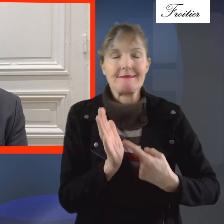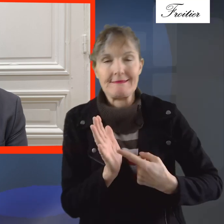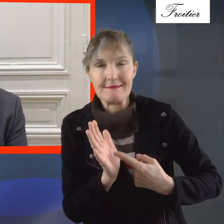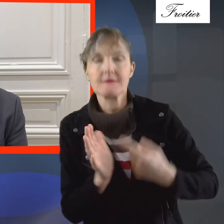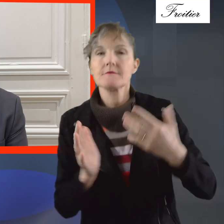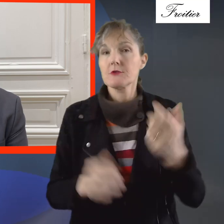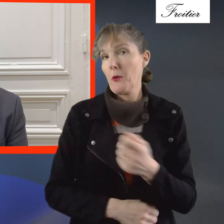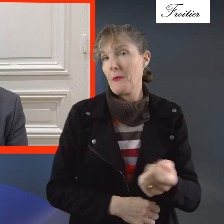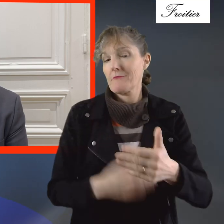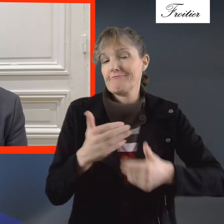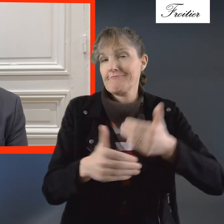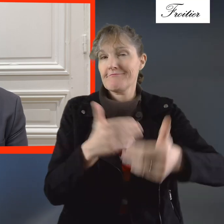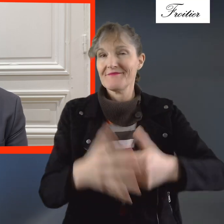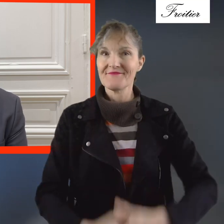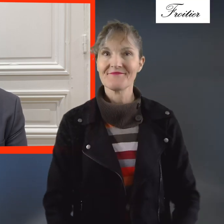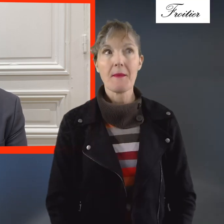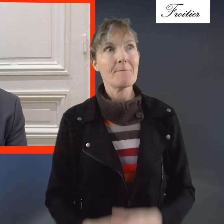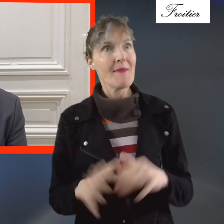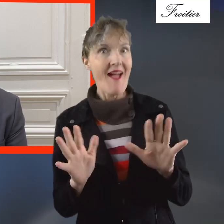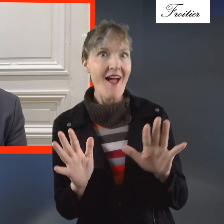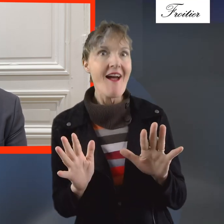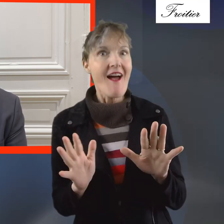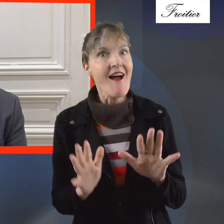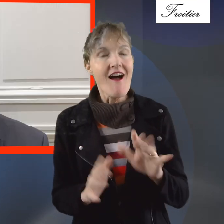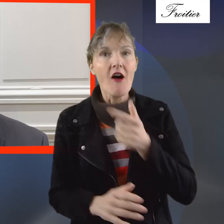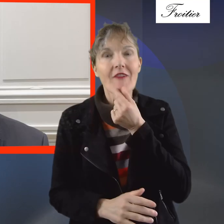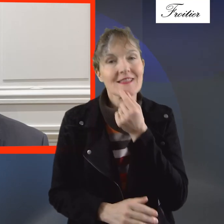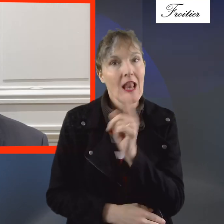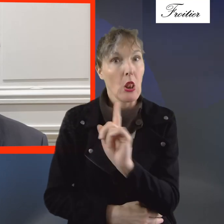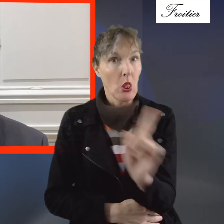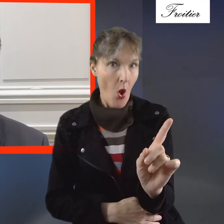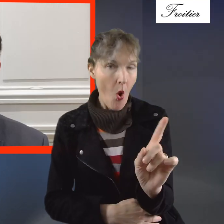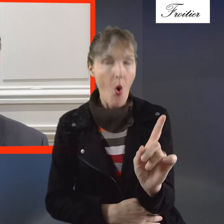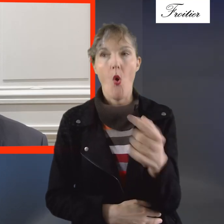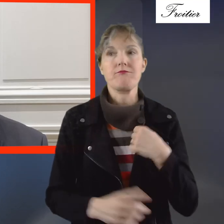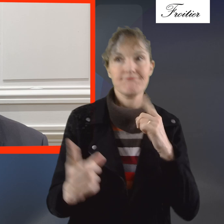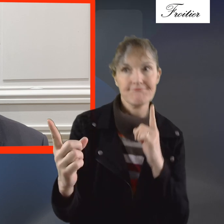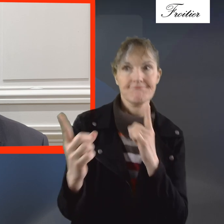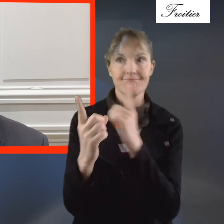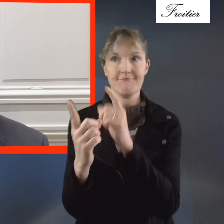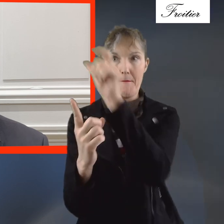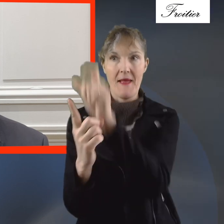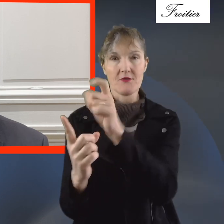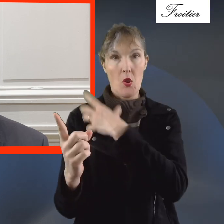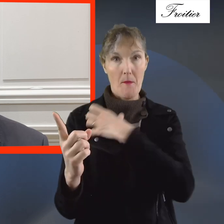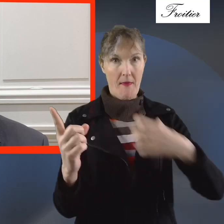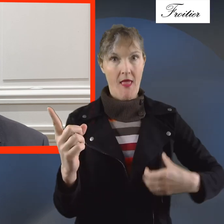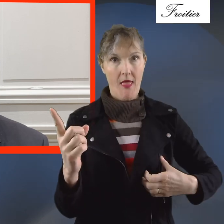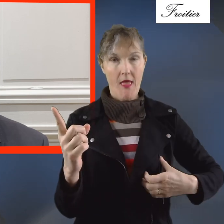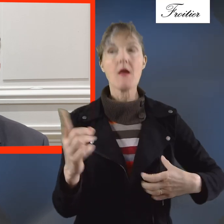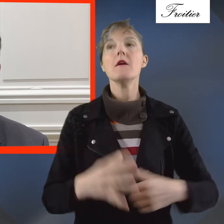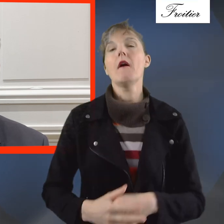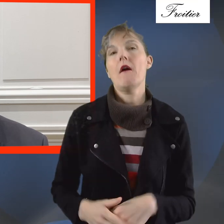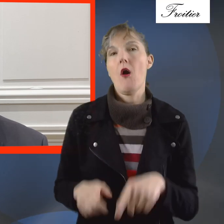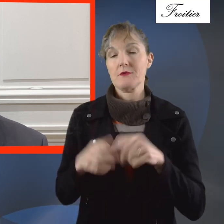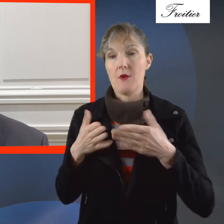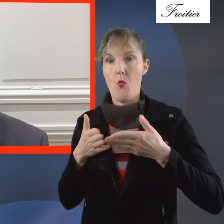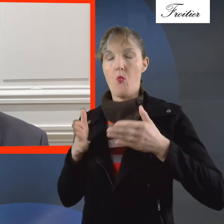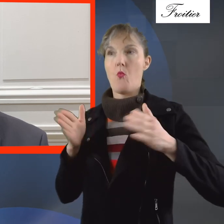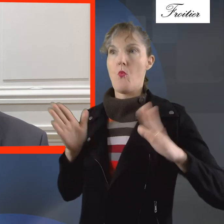on cherche à relancer, voilà, le processus est en cours. Mais c'est vrai que ce n pas facile d'aller voir un maire, ce n pas facile de se